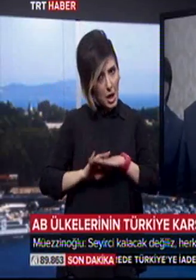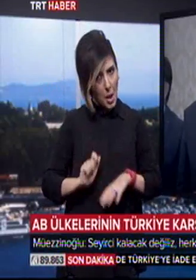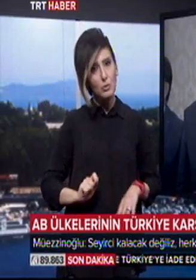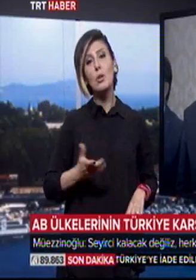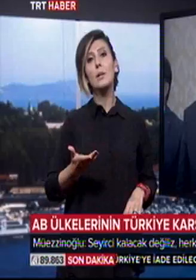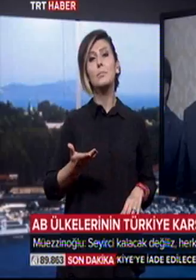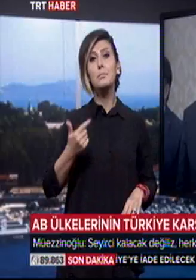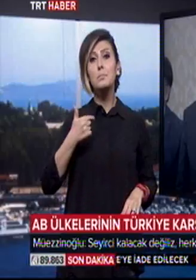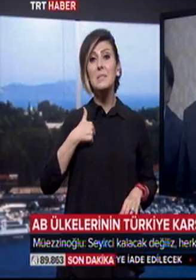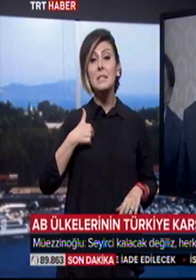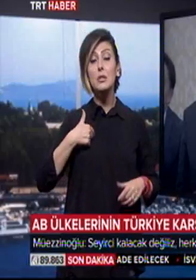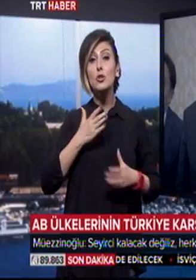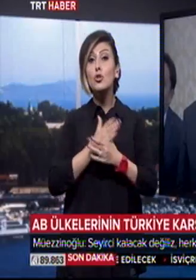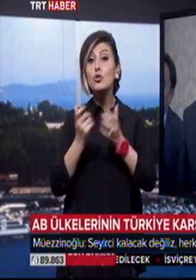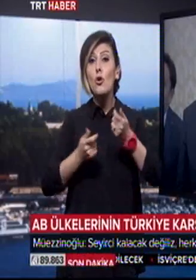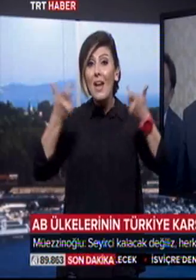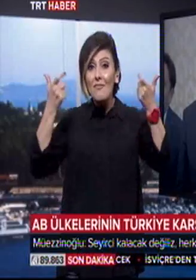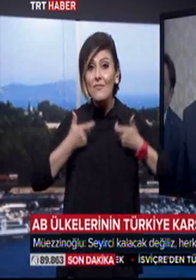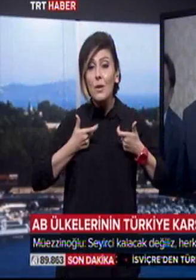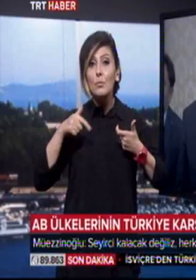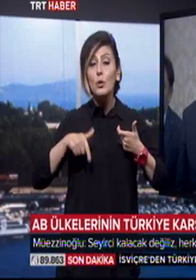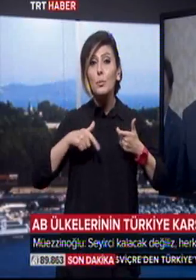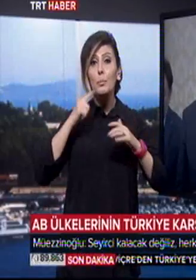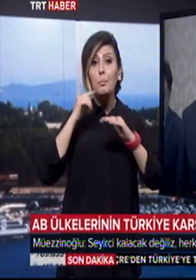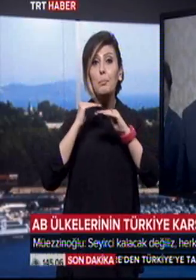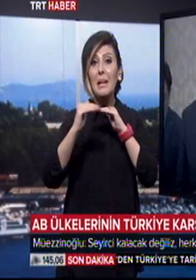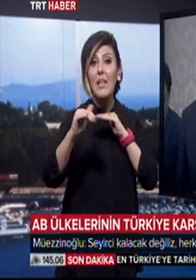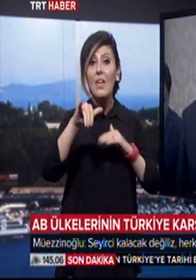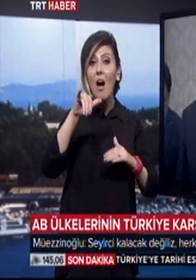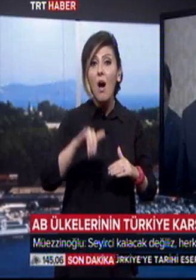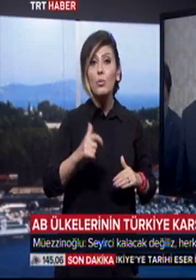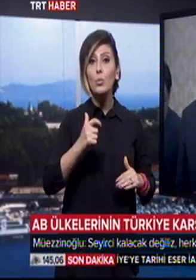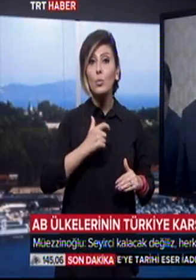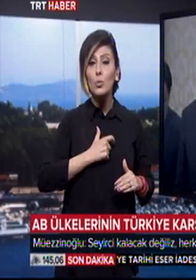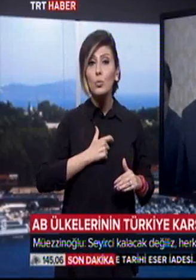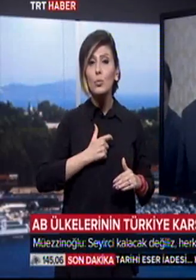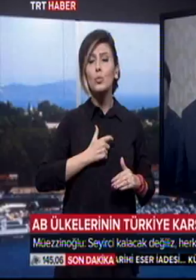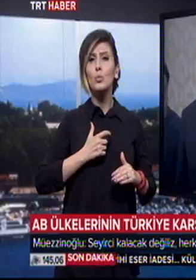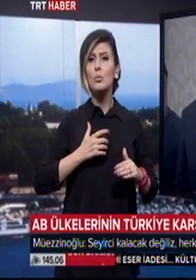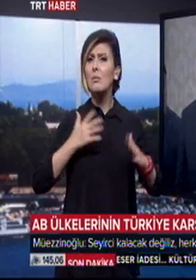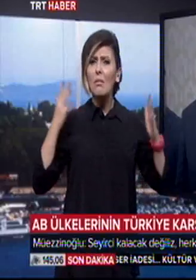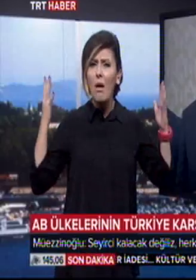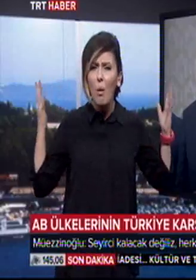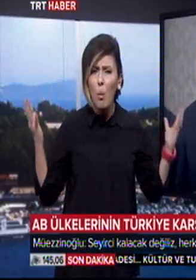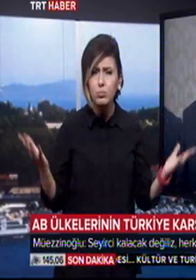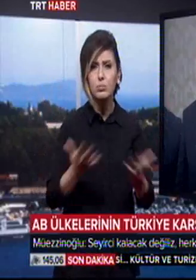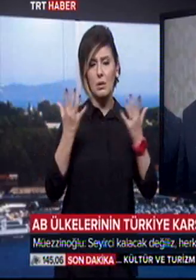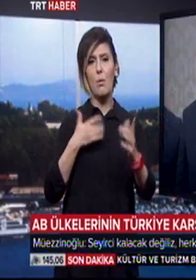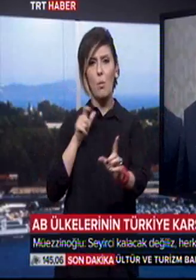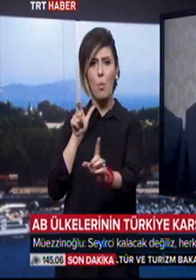Bize düşen görev bu ülkenin ve bu milletin hak hukukunu ne pahasına olursa olsun korumaktır.